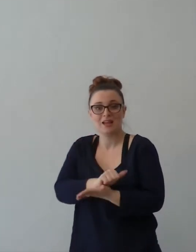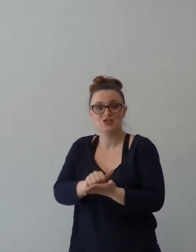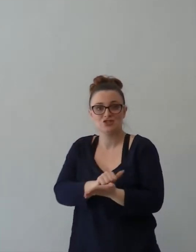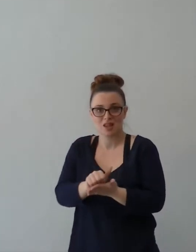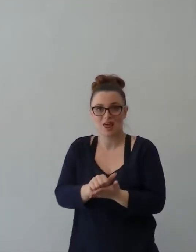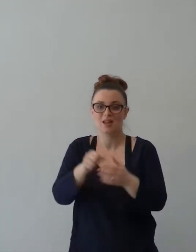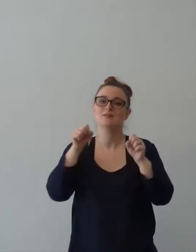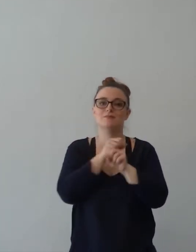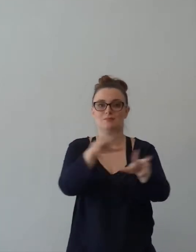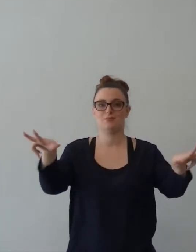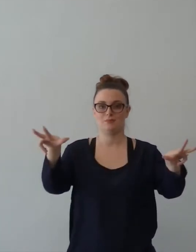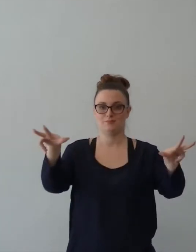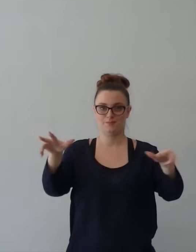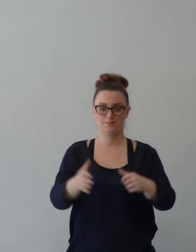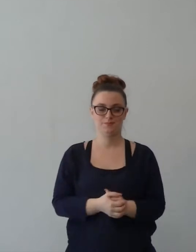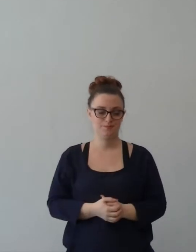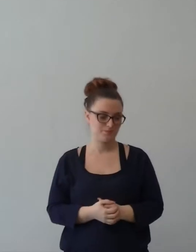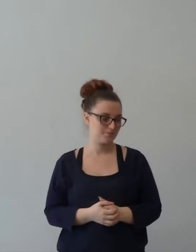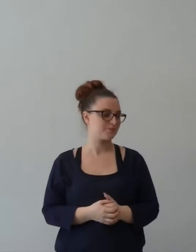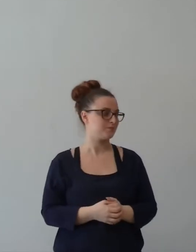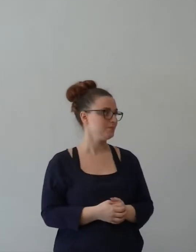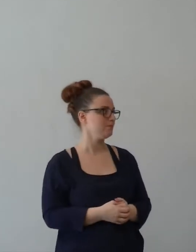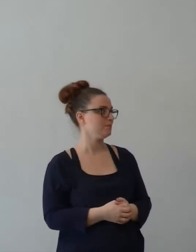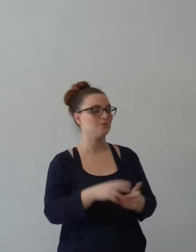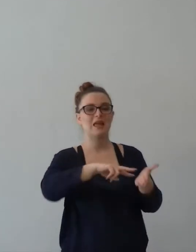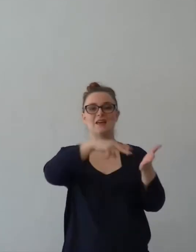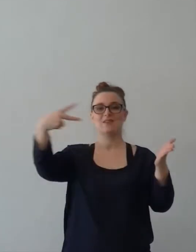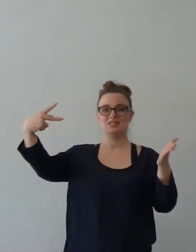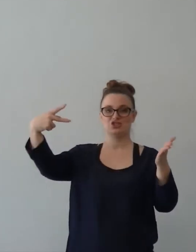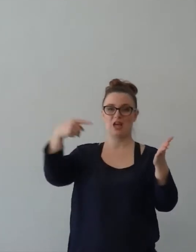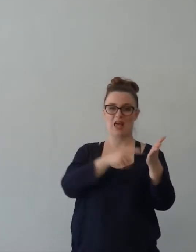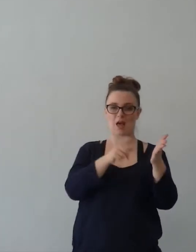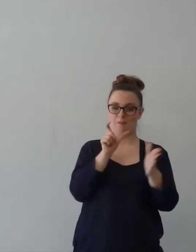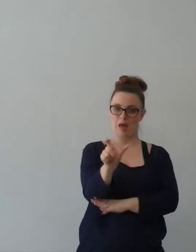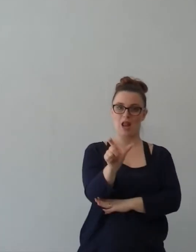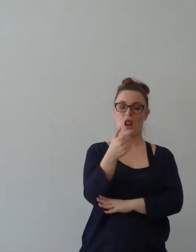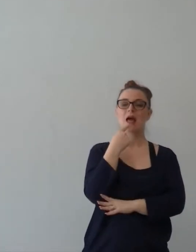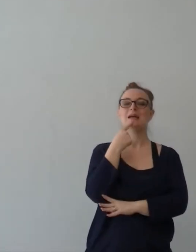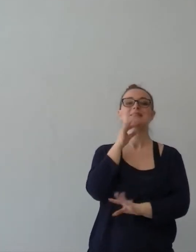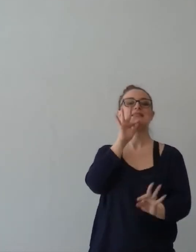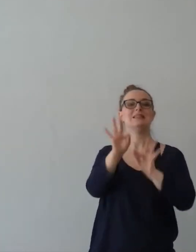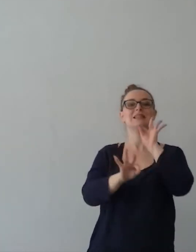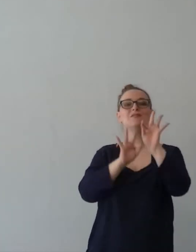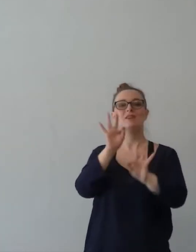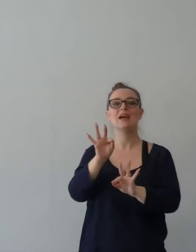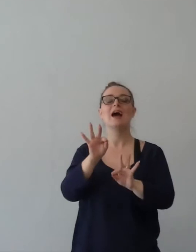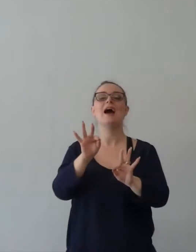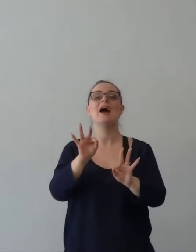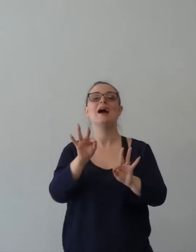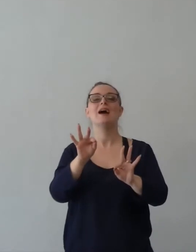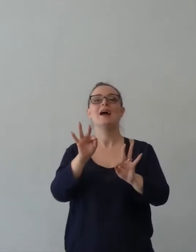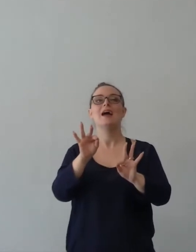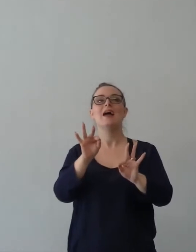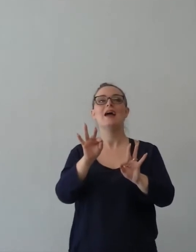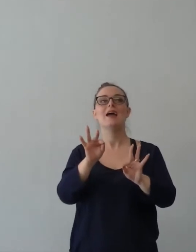una notizia stupenda. Infatti l'Evangelo significa buona novella, lieta novella, buona notizia. Non